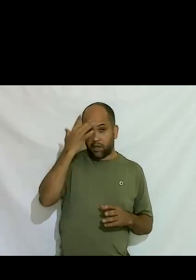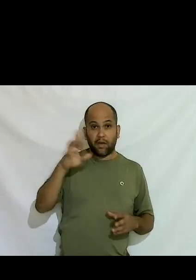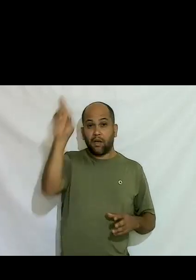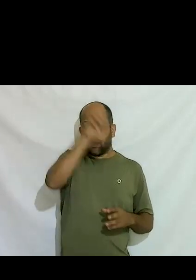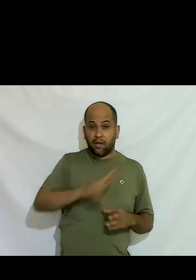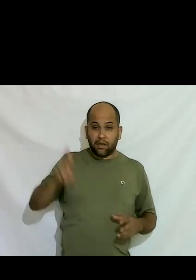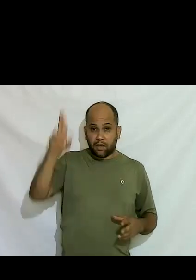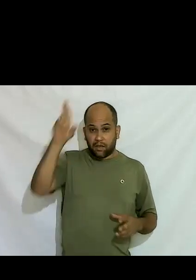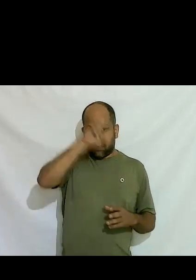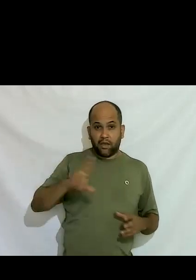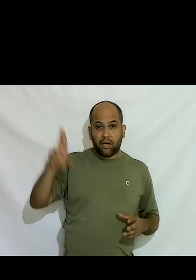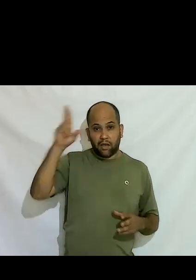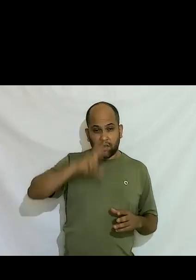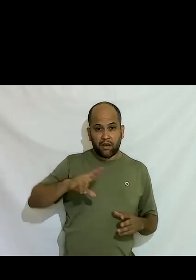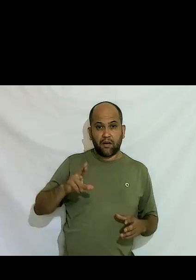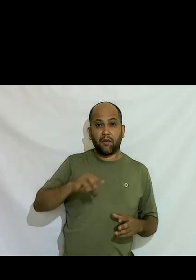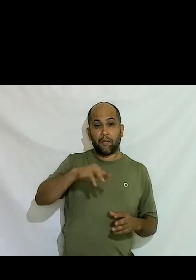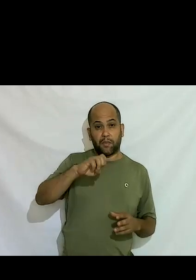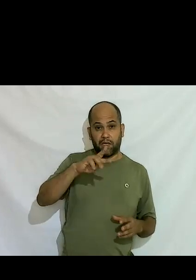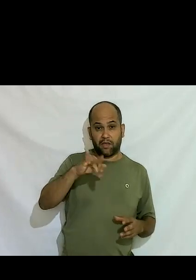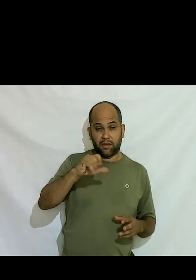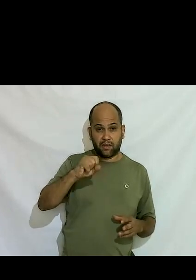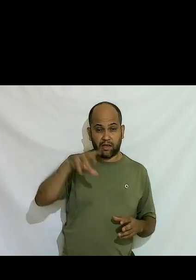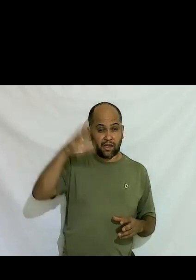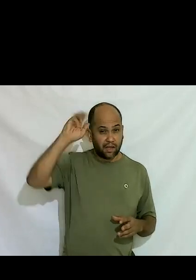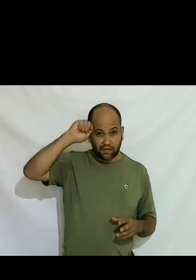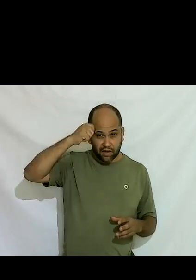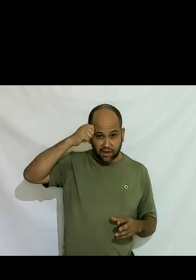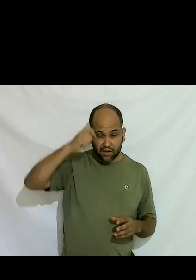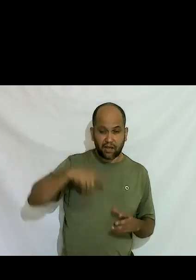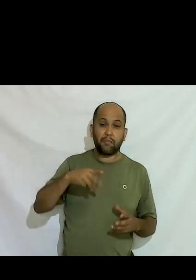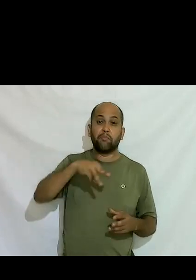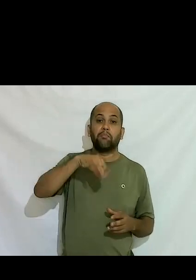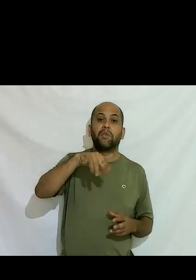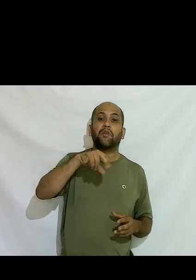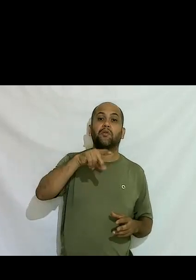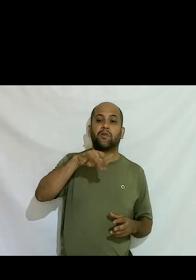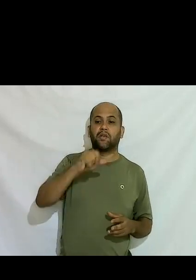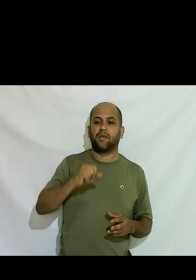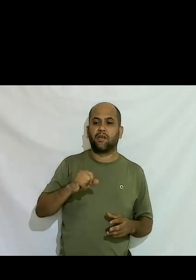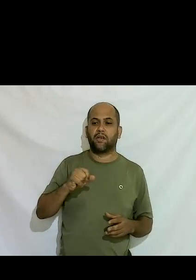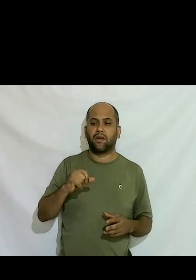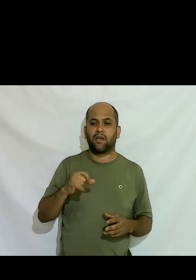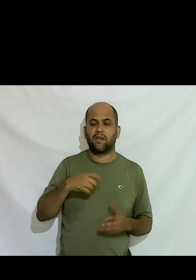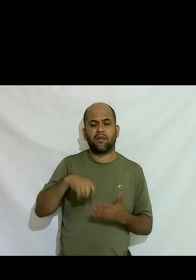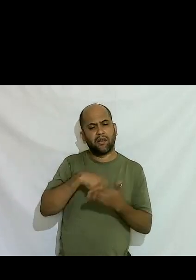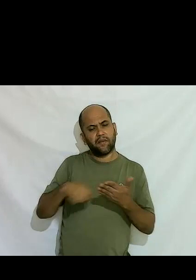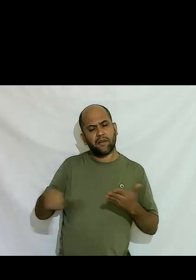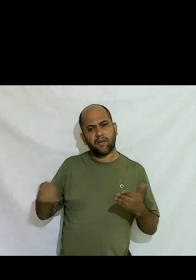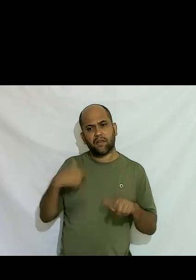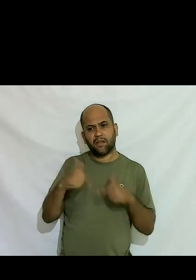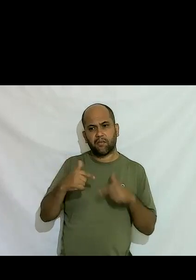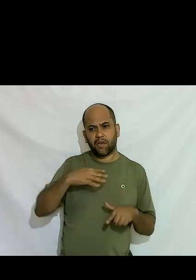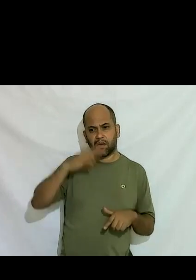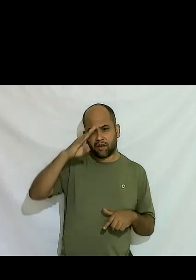africana né são minorias ditas minorias aí eu estava escrevendo esse trabalho que falei peraí quem não